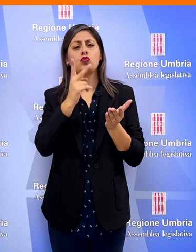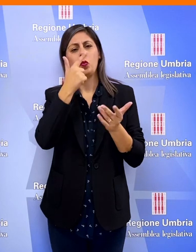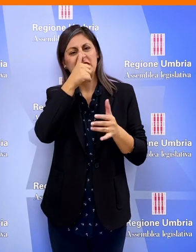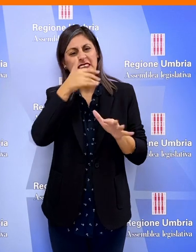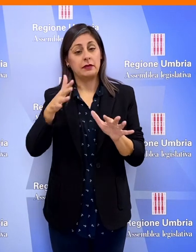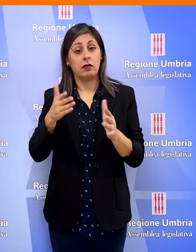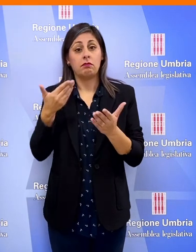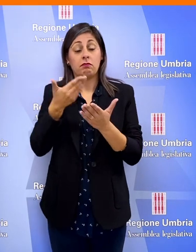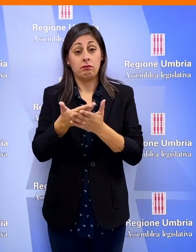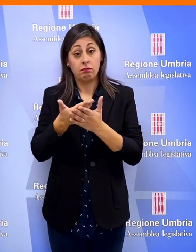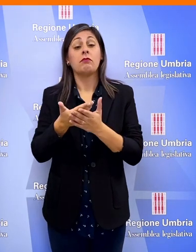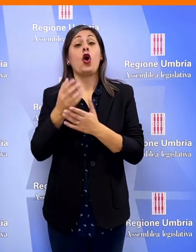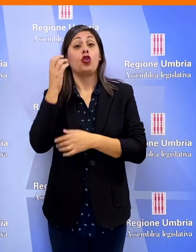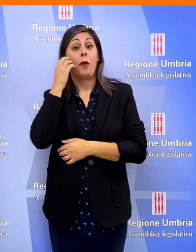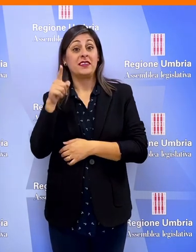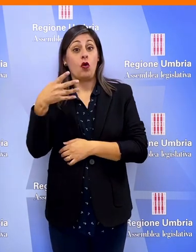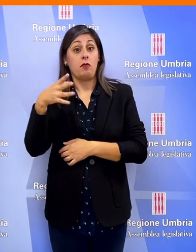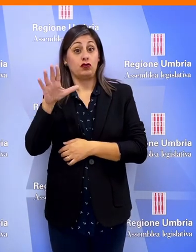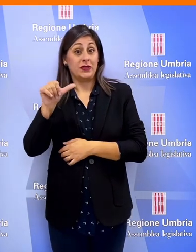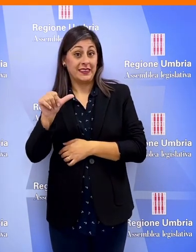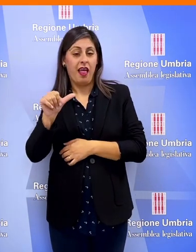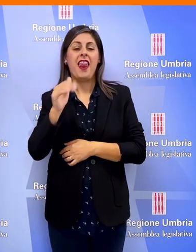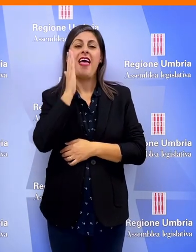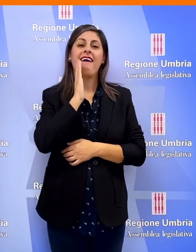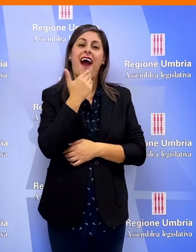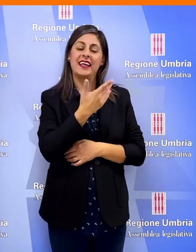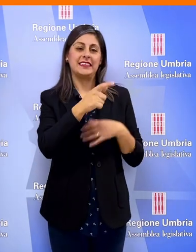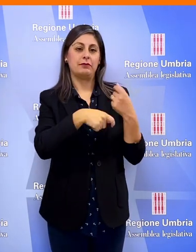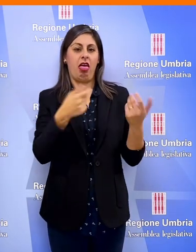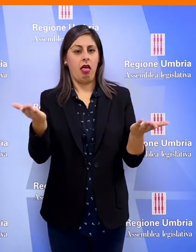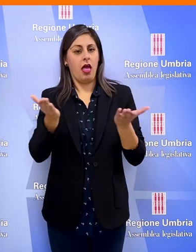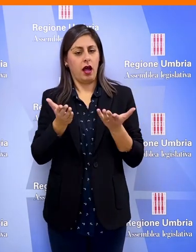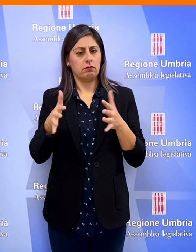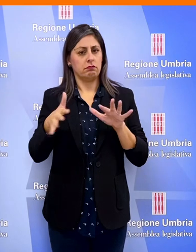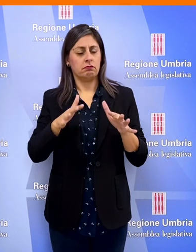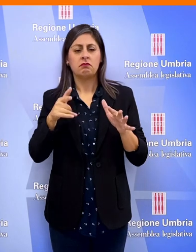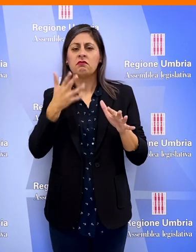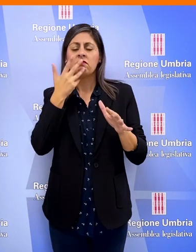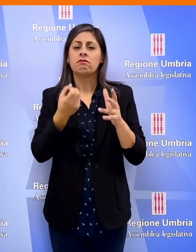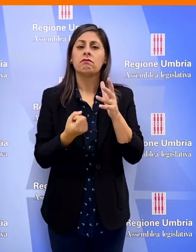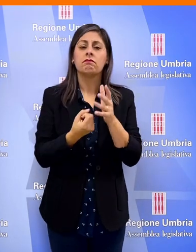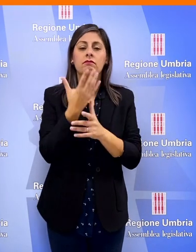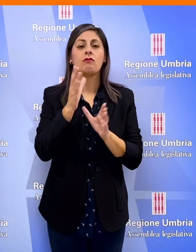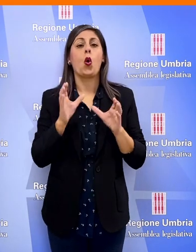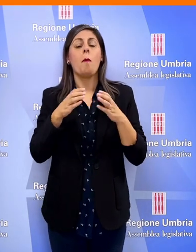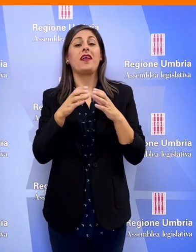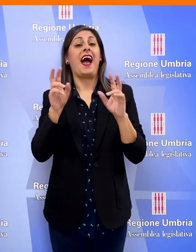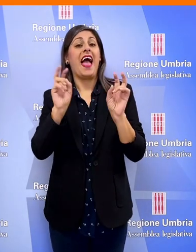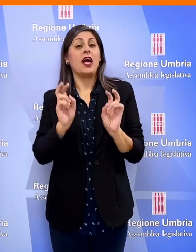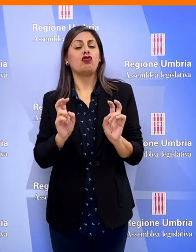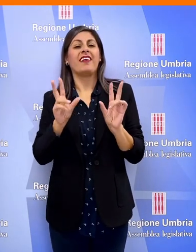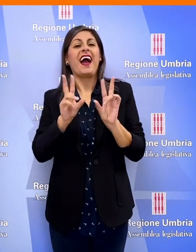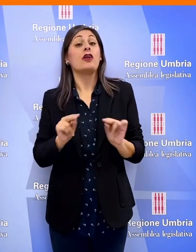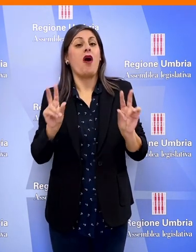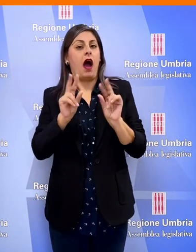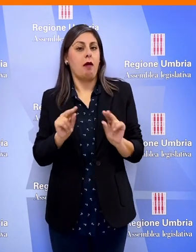proposte di legge promosse da Thomas De Luca, Movimento 5 Stelle e Daniele Carissimi della Lega puntano all'istituzione di comunità